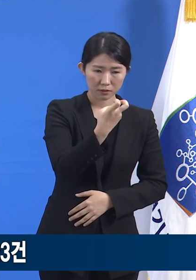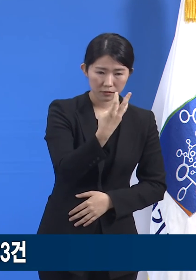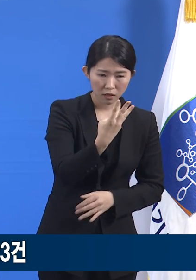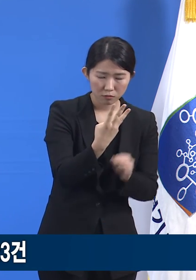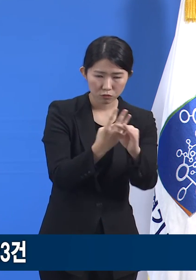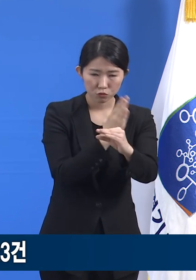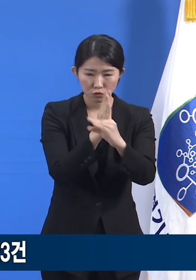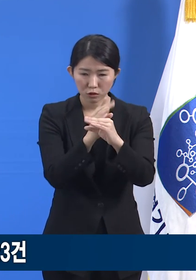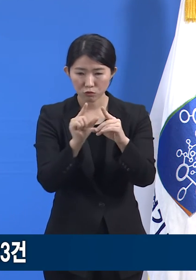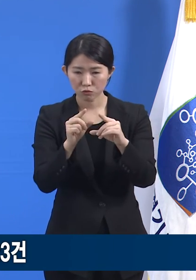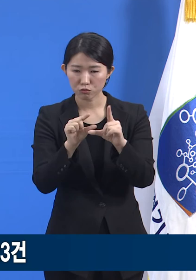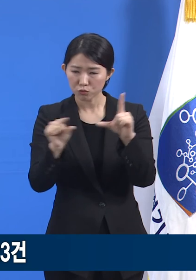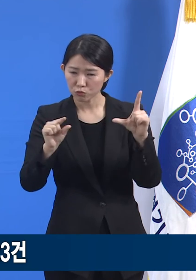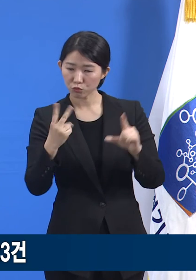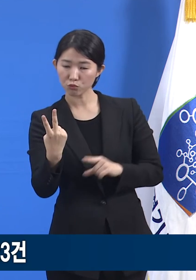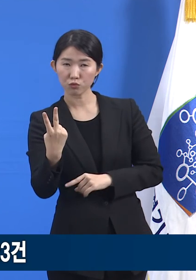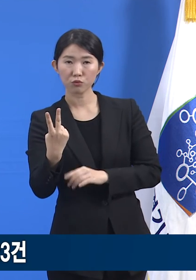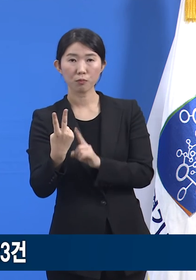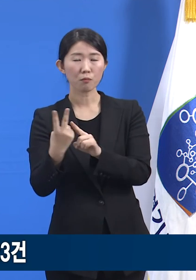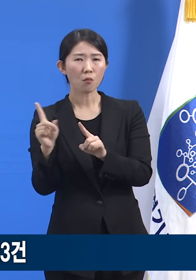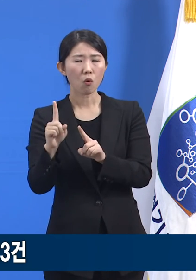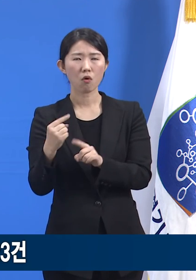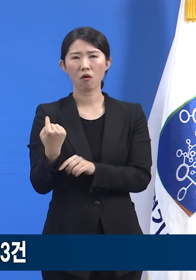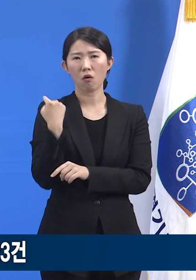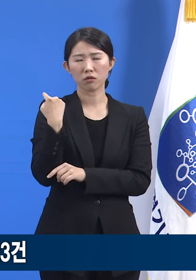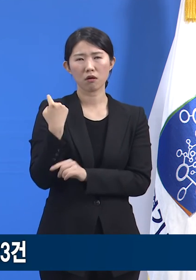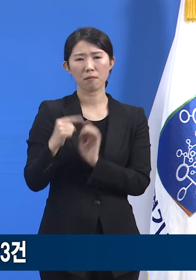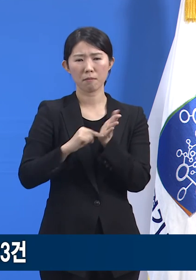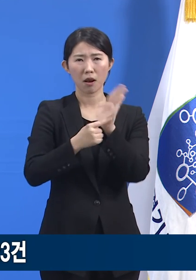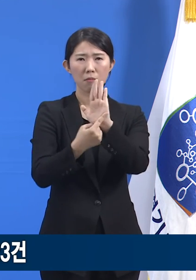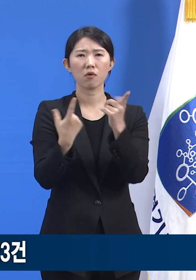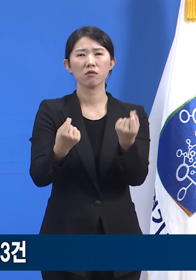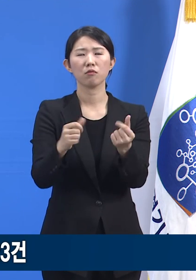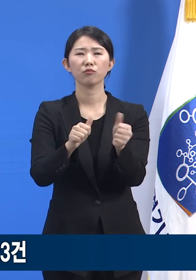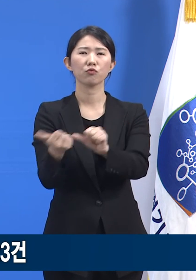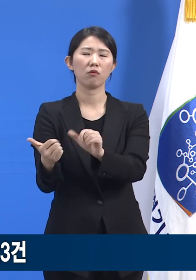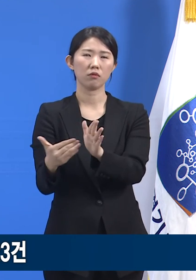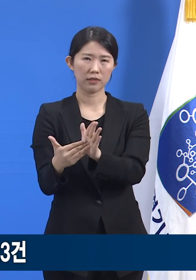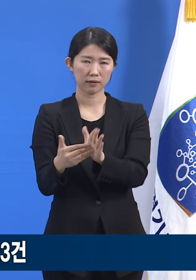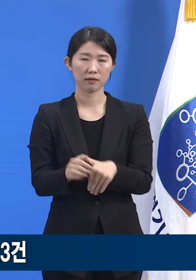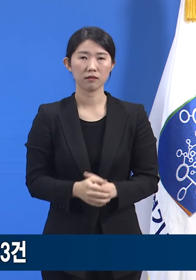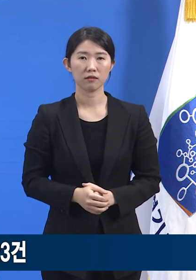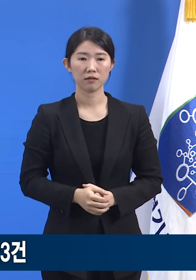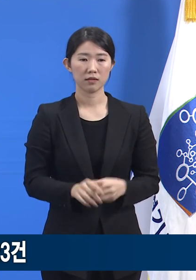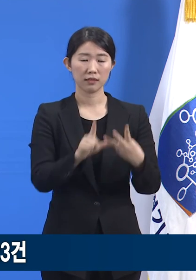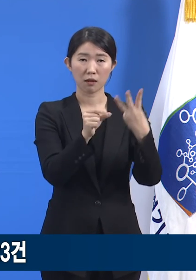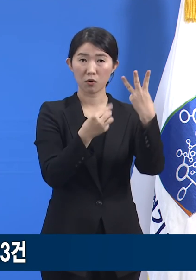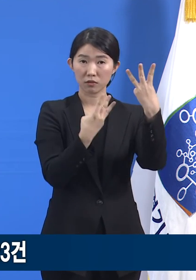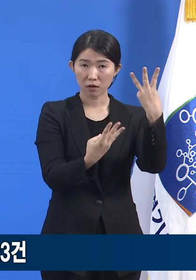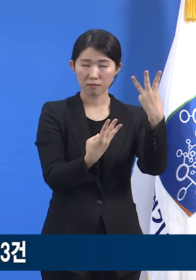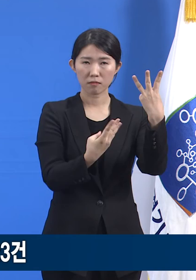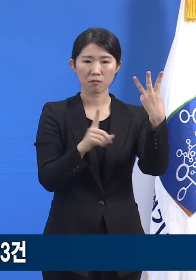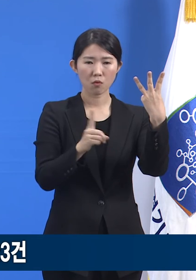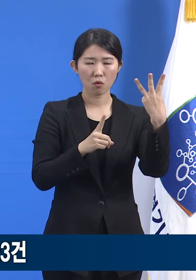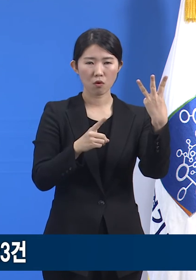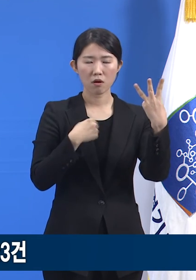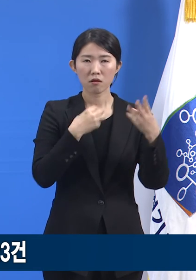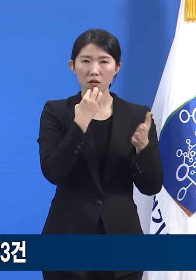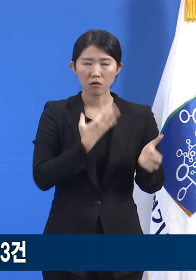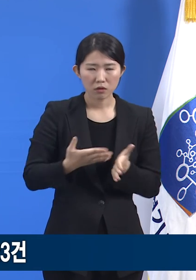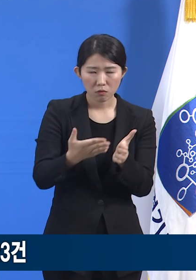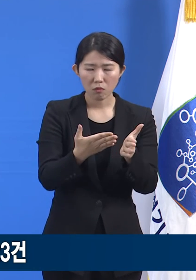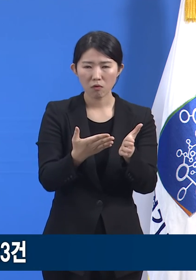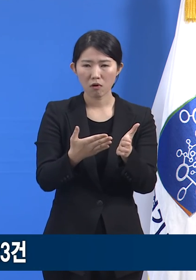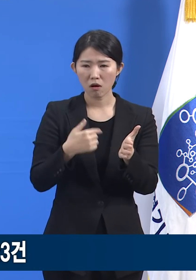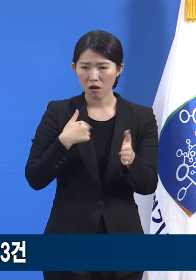사망 사례입니다. 사망 사례 두 건에 대해서는 3월 3일 경기도의 전담 역학조사관이 현장